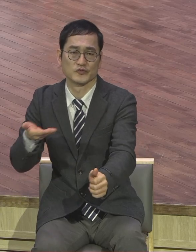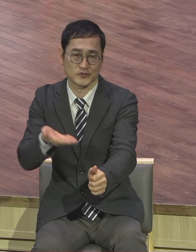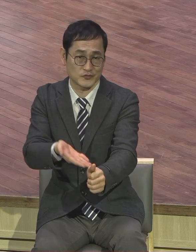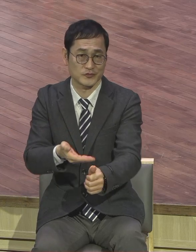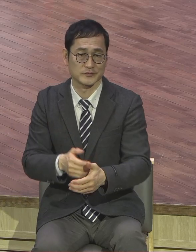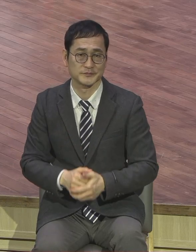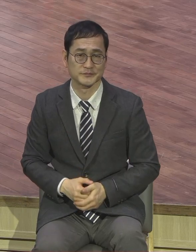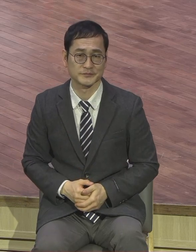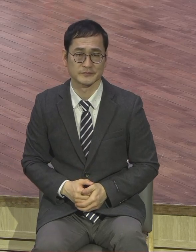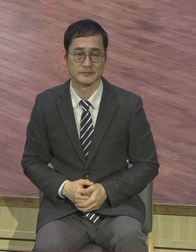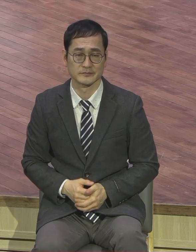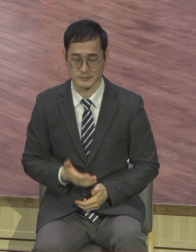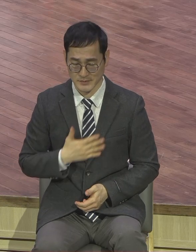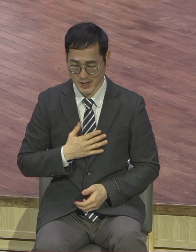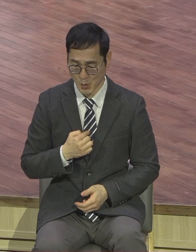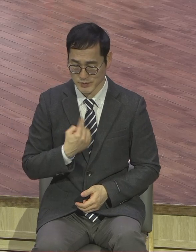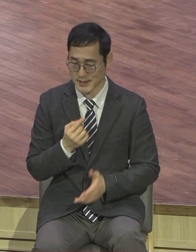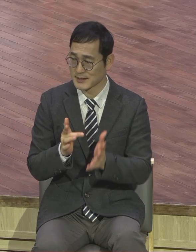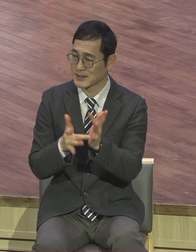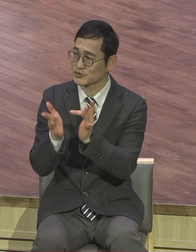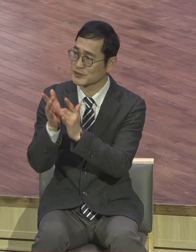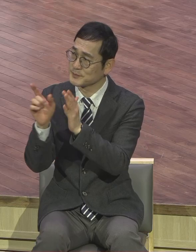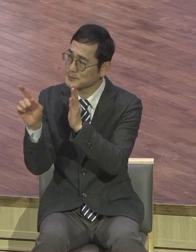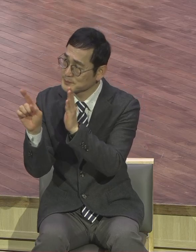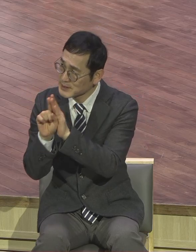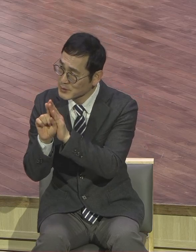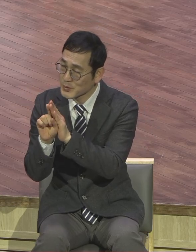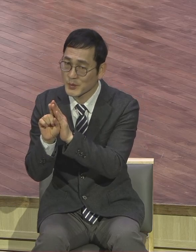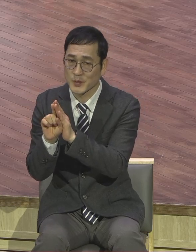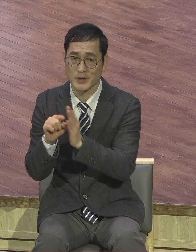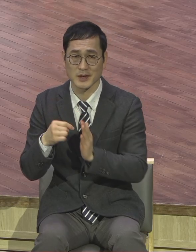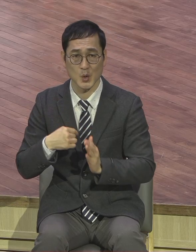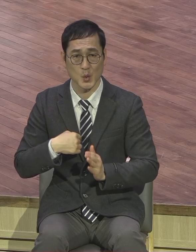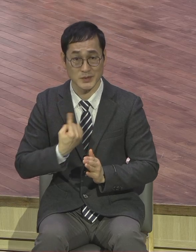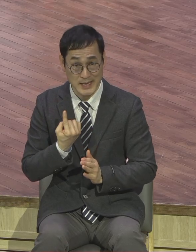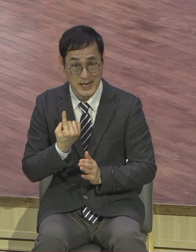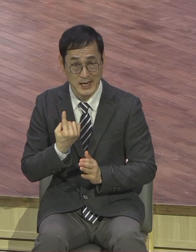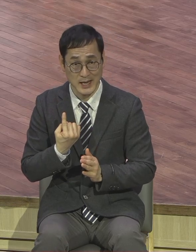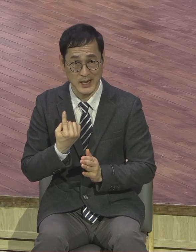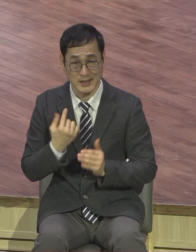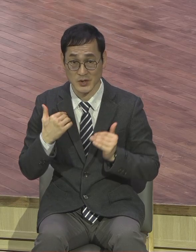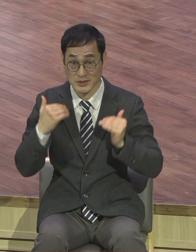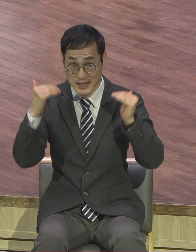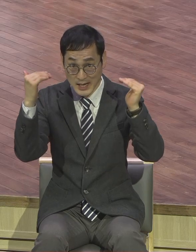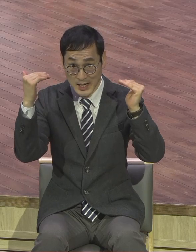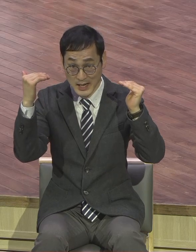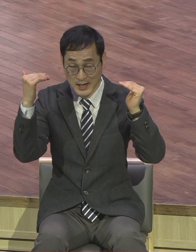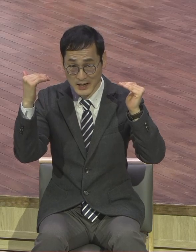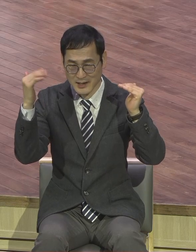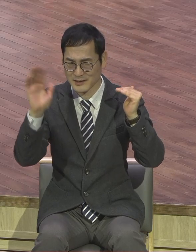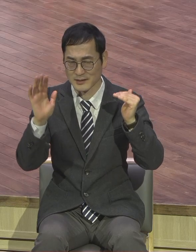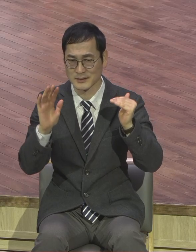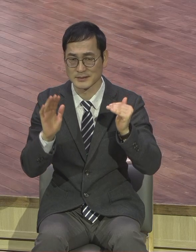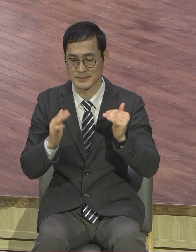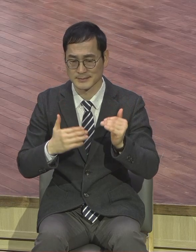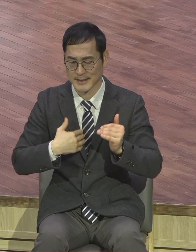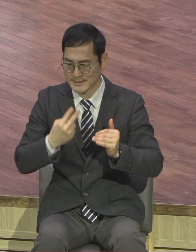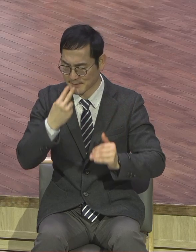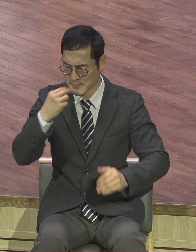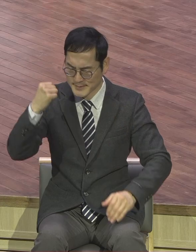나 혼자 예수 믿고 나 혼자 교회다 나 혼자 안 해요. 내가 정말 생명 있다 하면 정말 내가 자라고 있다 하면